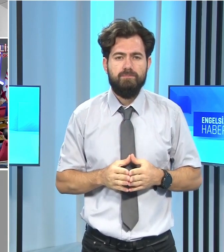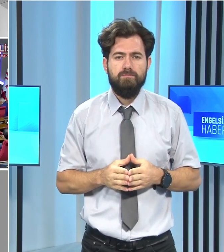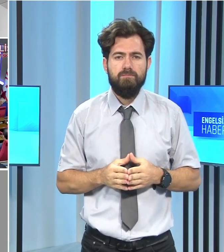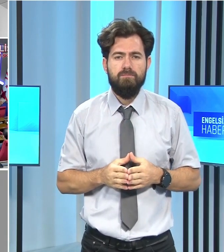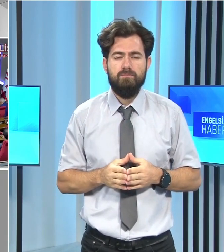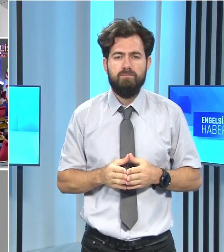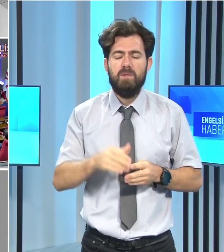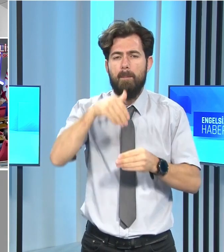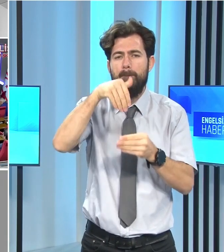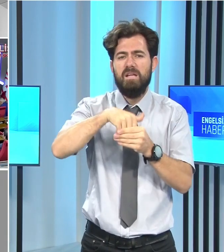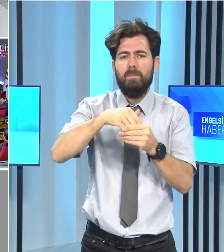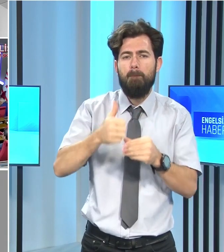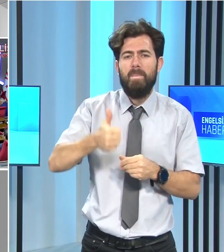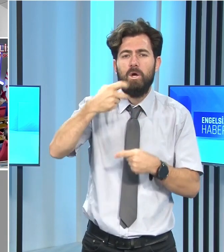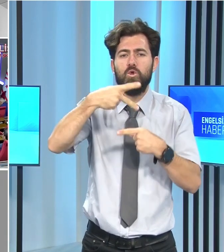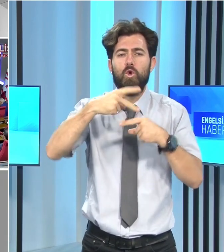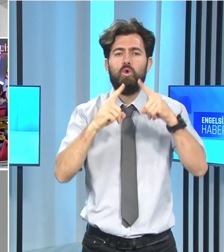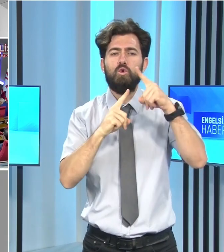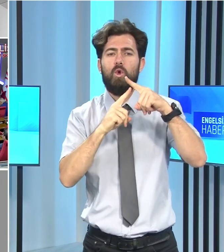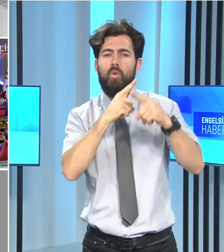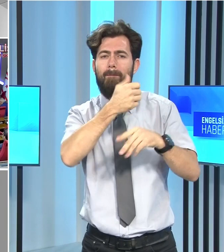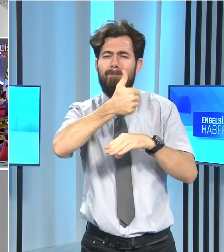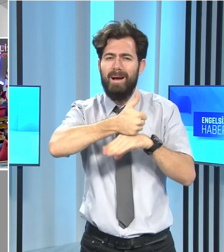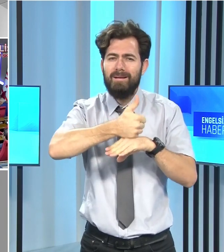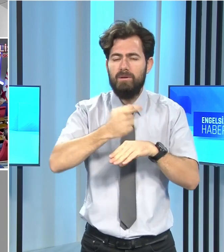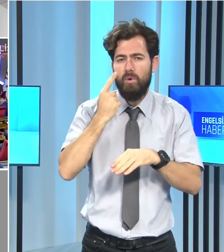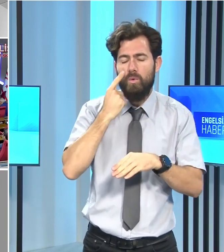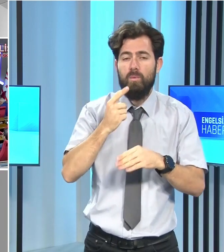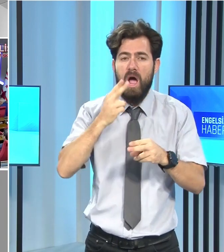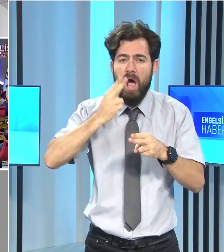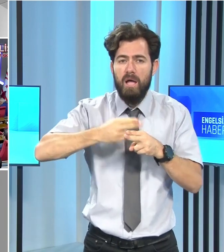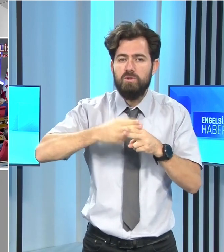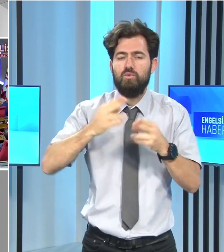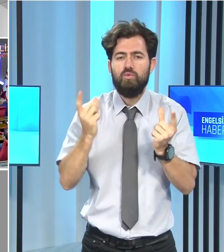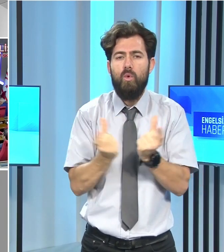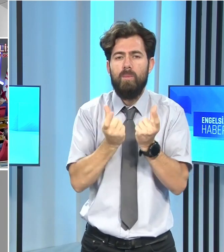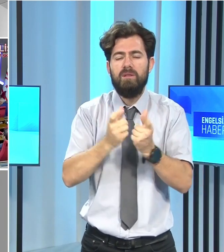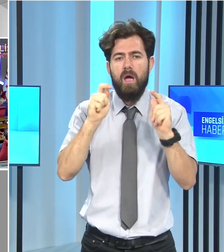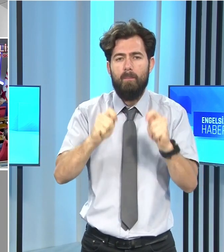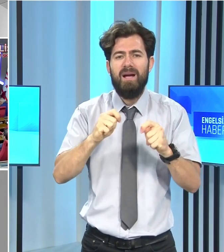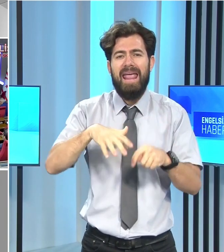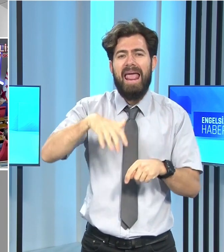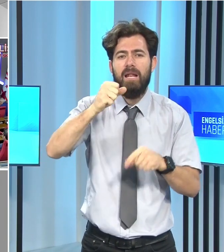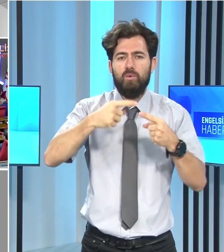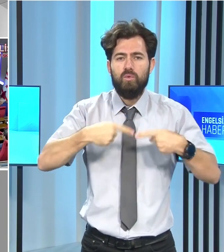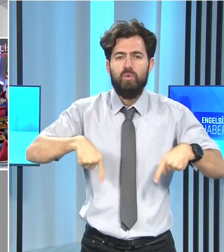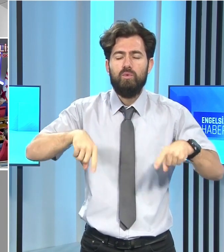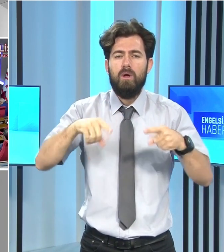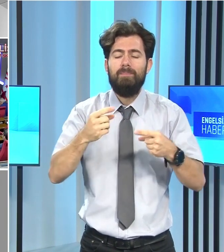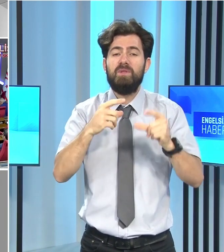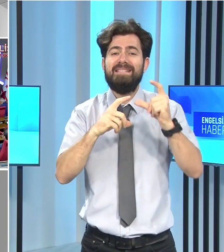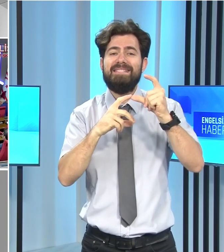Meclis Başkanı Zorlu Töre Başkanlığı'nda olağanüstü toplanan genel kurulda, Sami